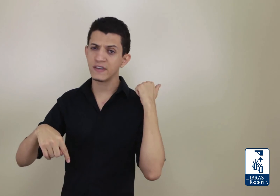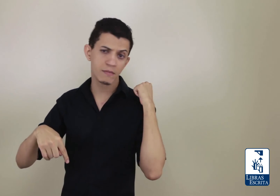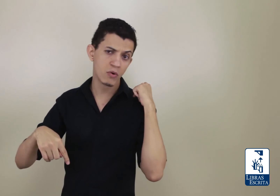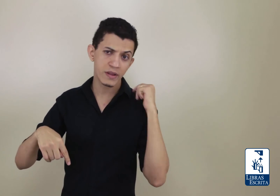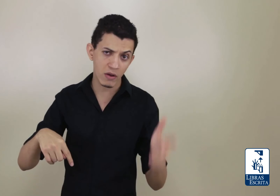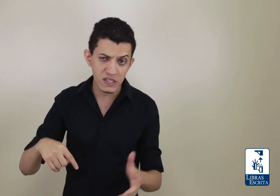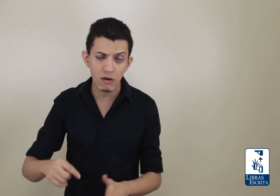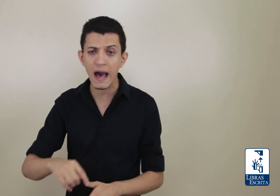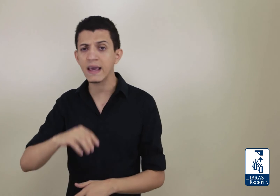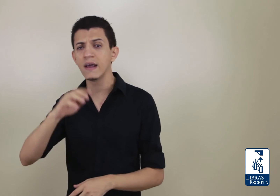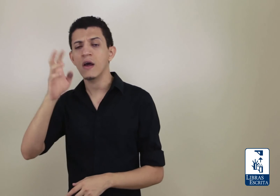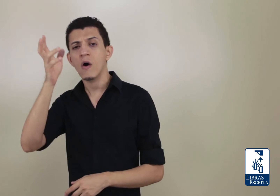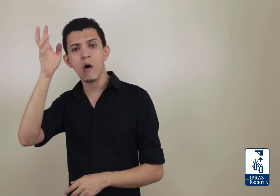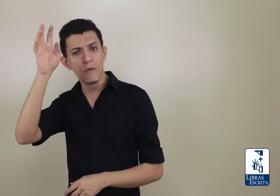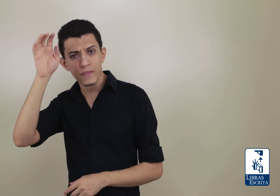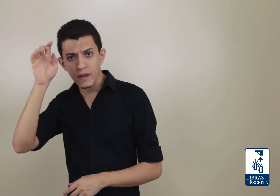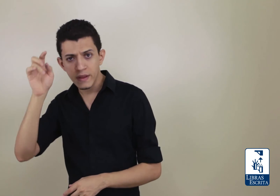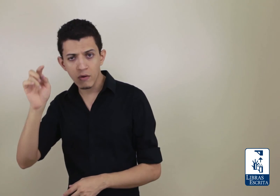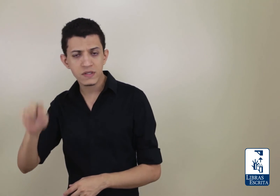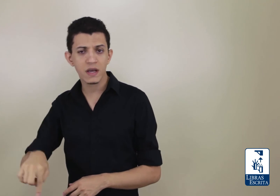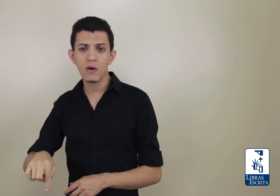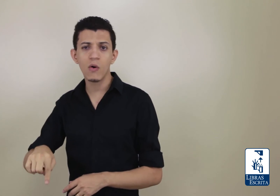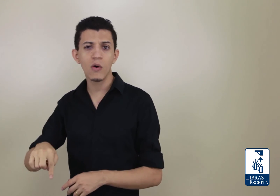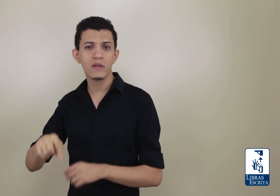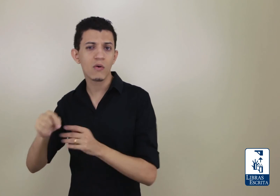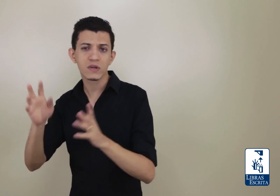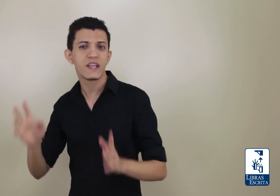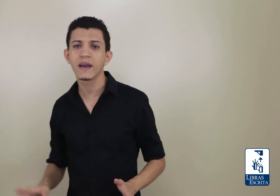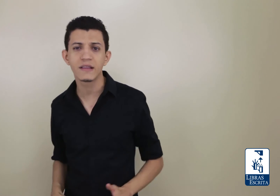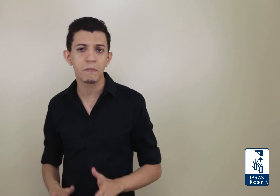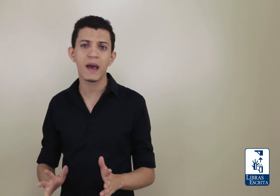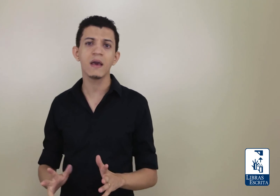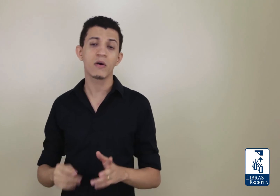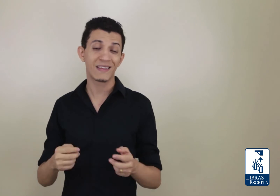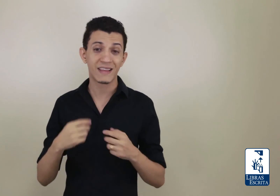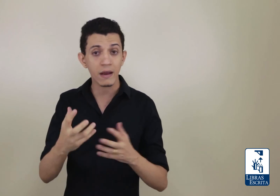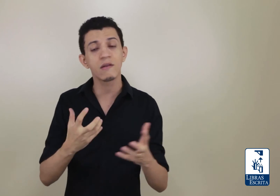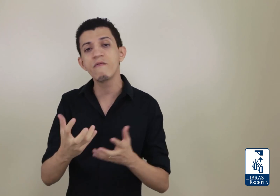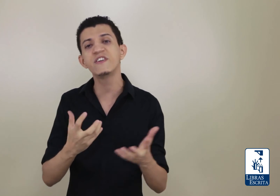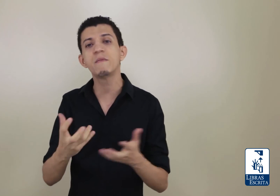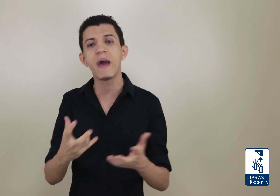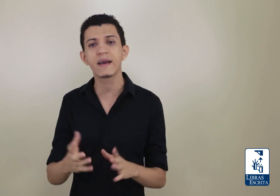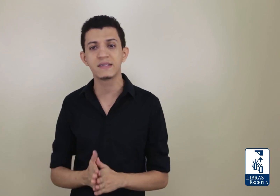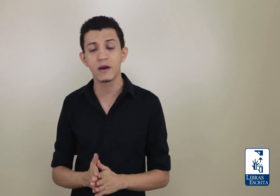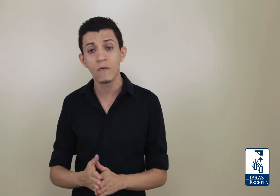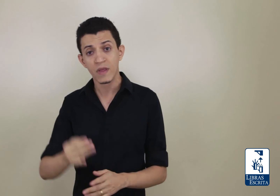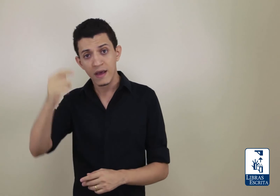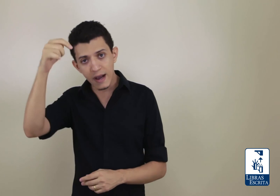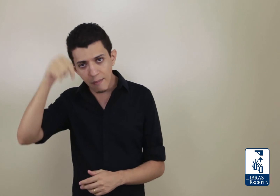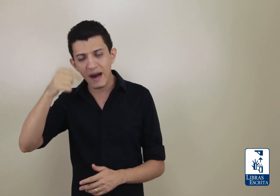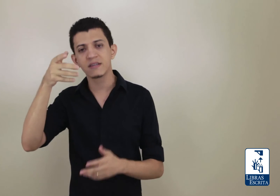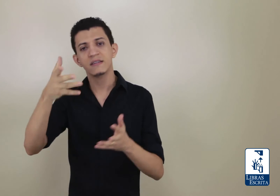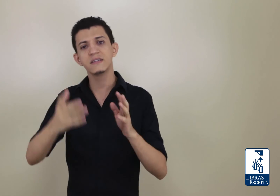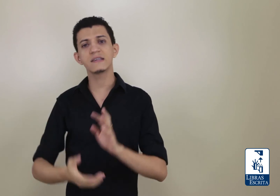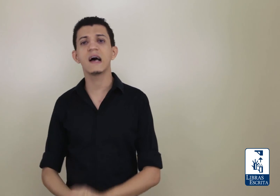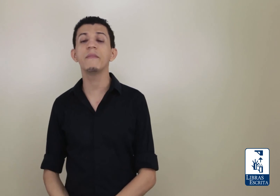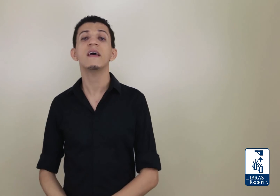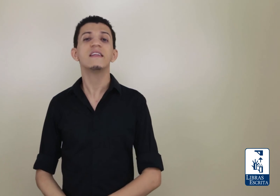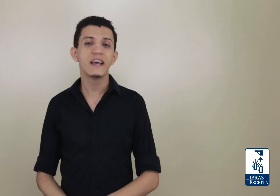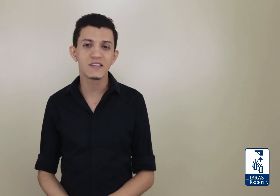Facebook, dê o seu like ou dê o seu não gostei aqui também. Eu quero ter um feedback seu. E aqui abaixo, você já sabe, deixe